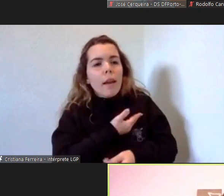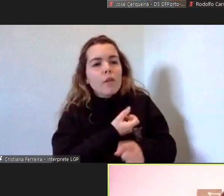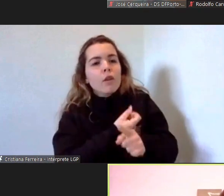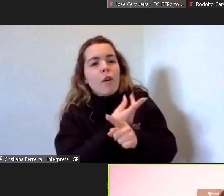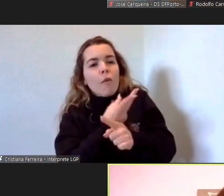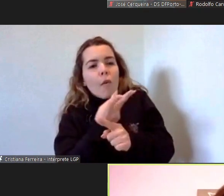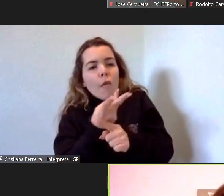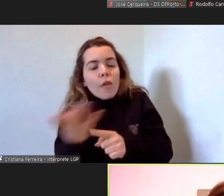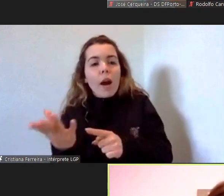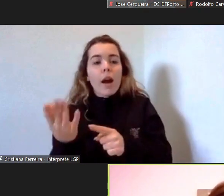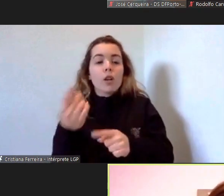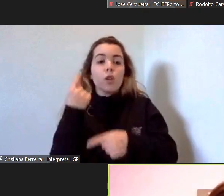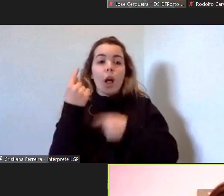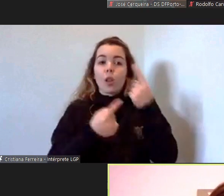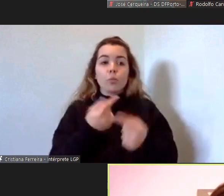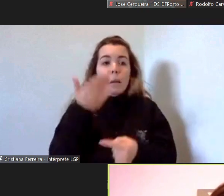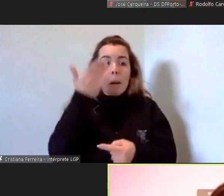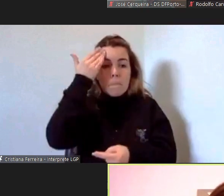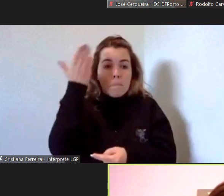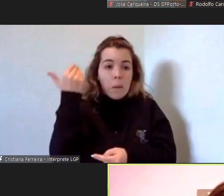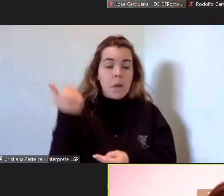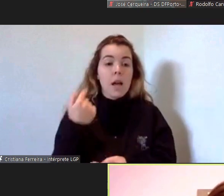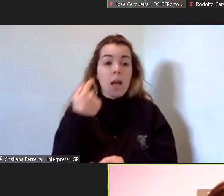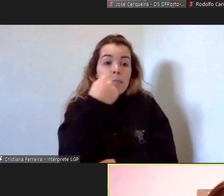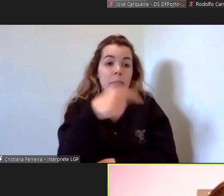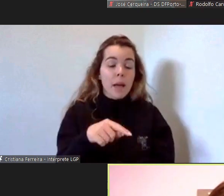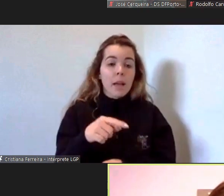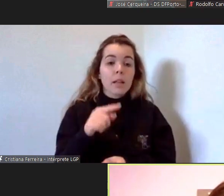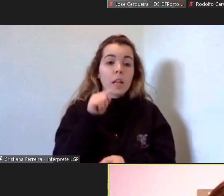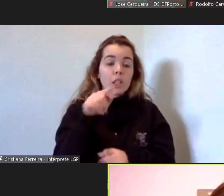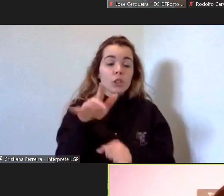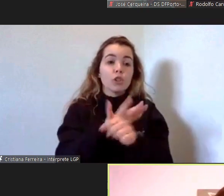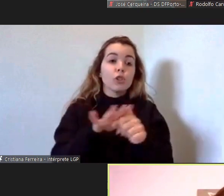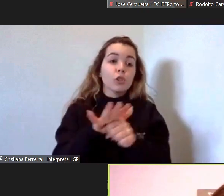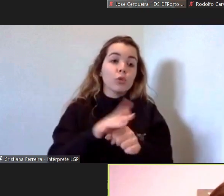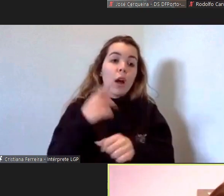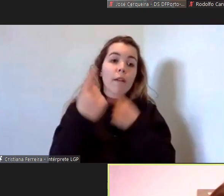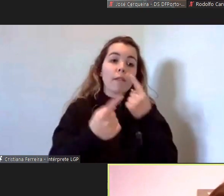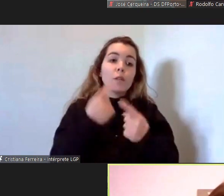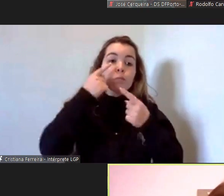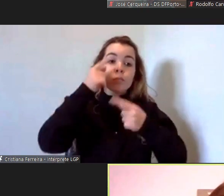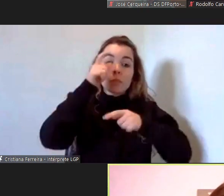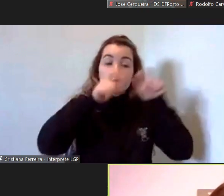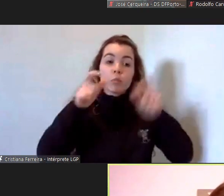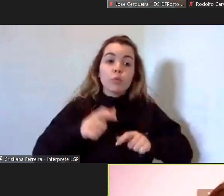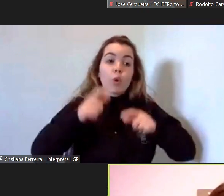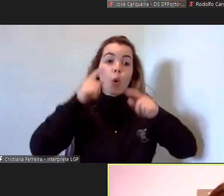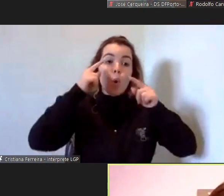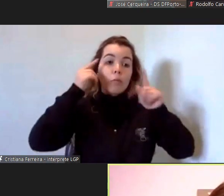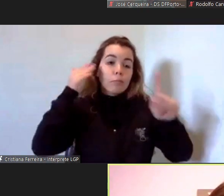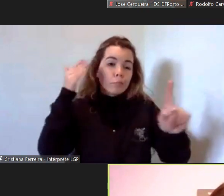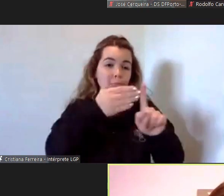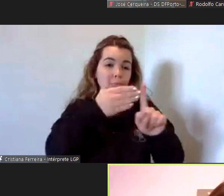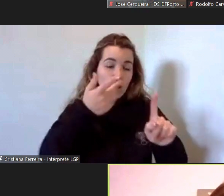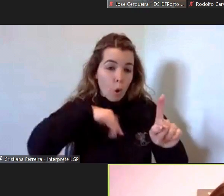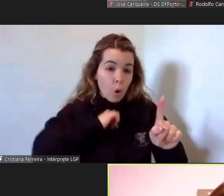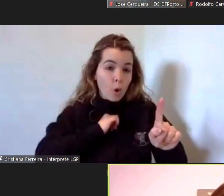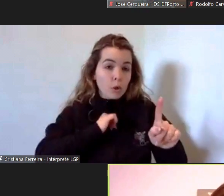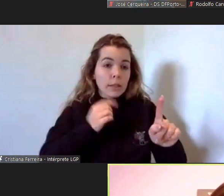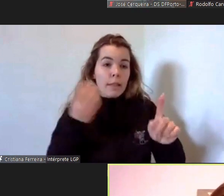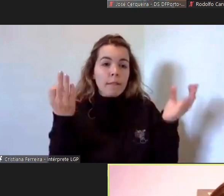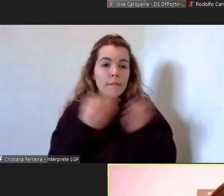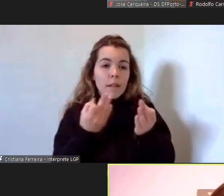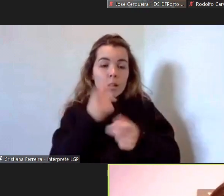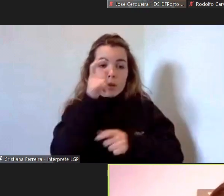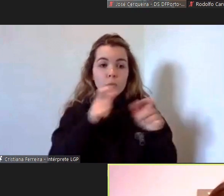com incapacidade no nosso caso é este o nosso público-alvo e que para que de facto as pessoas percebam bem